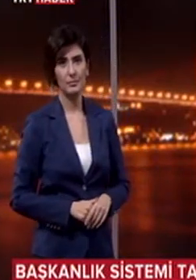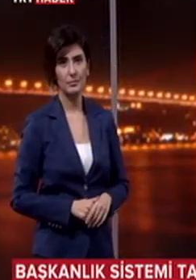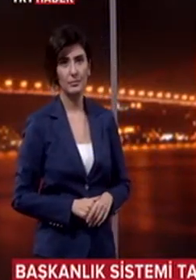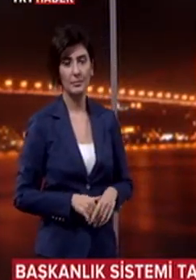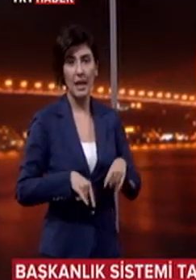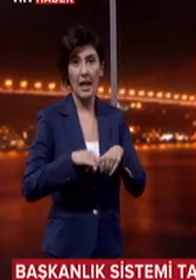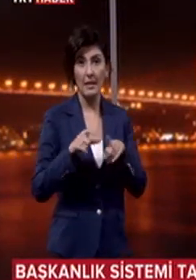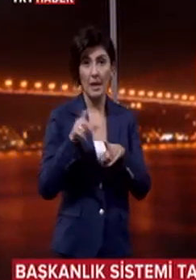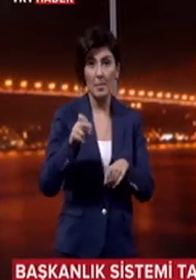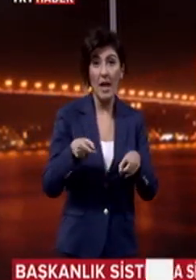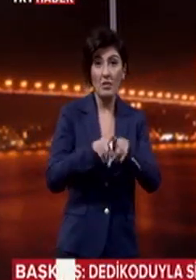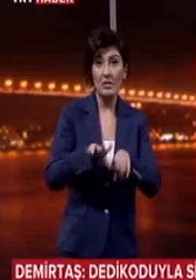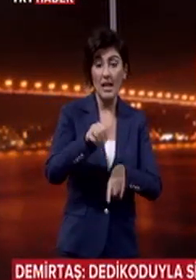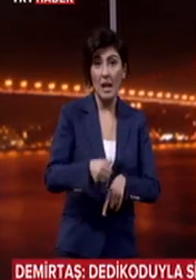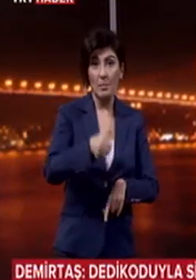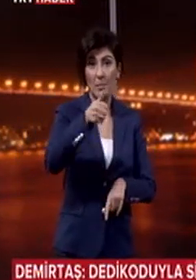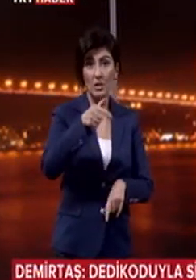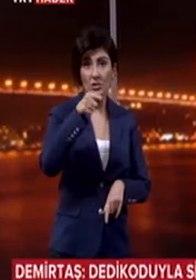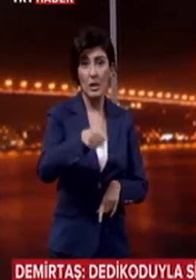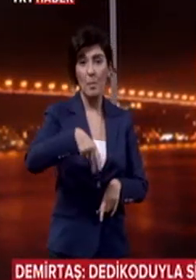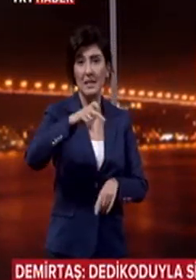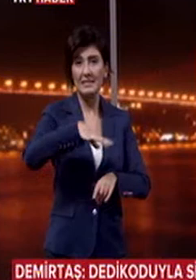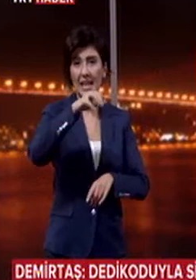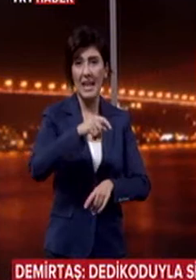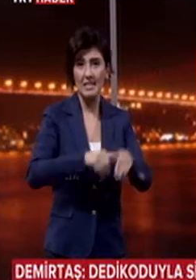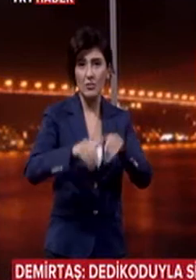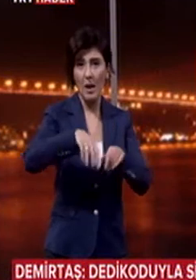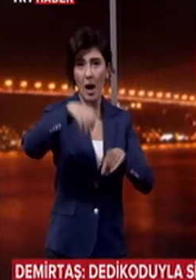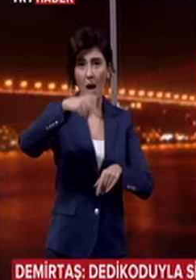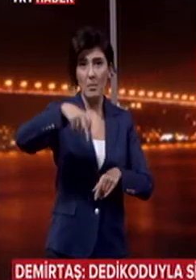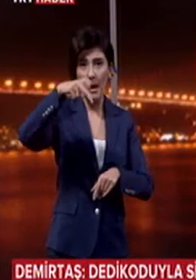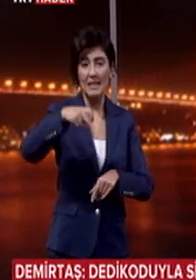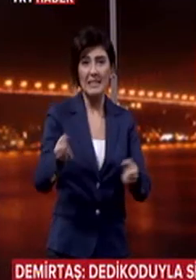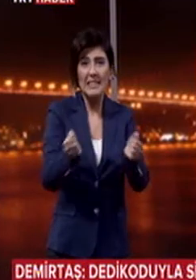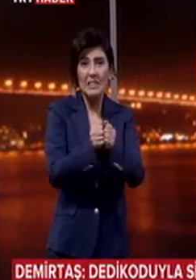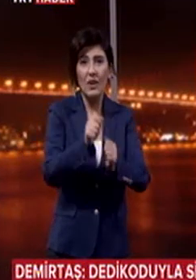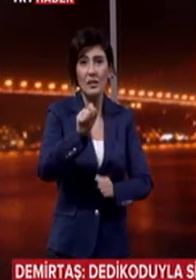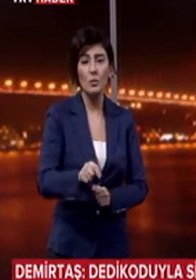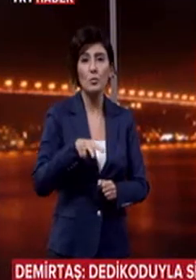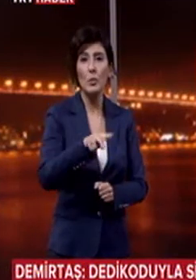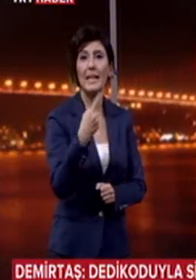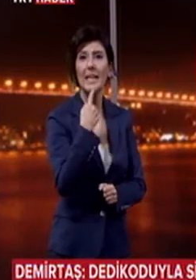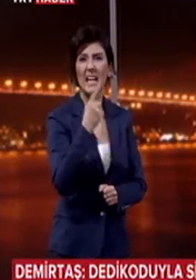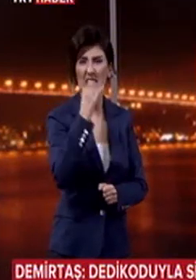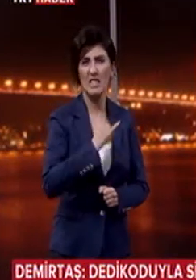HDP Eş Genel Başkanı Selahattin Demirtaş, partisinin genel seçimlerde AK Parti ile ittifak yapacağı yönündeki idealara sert cevap verdi.